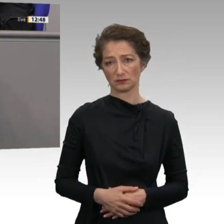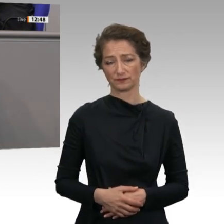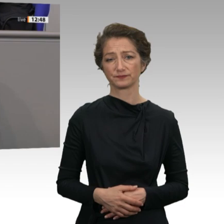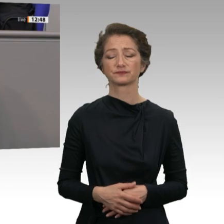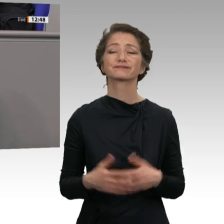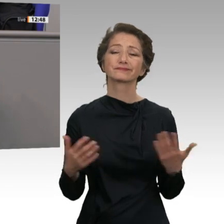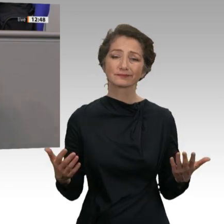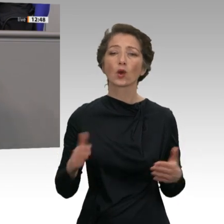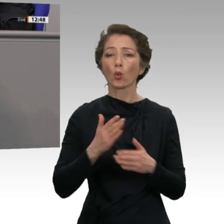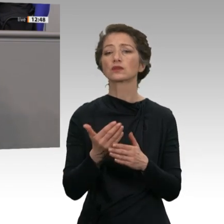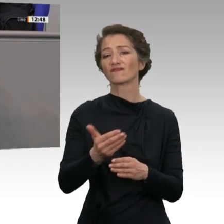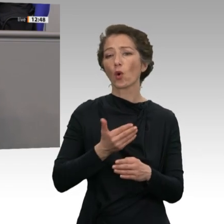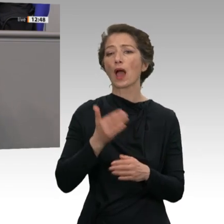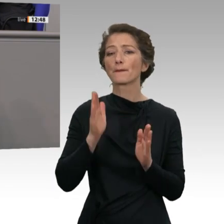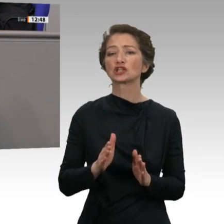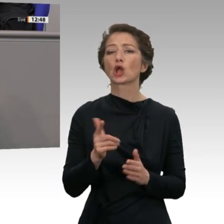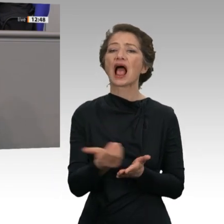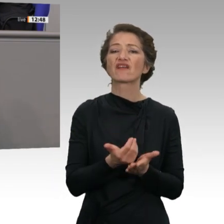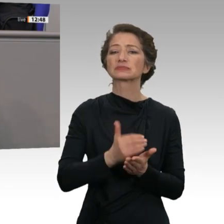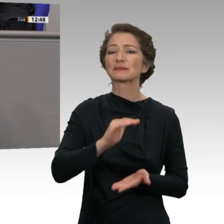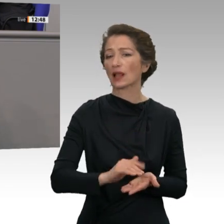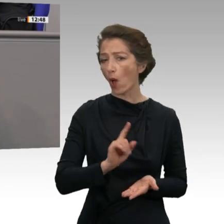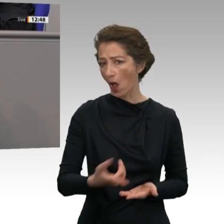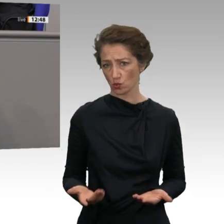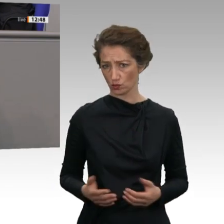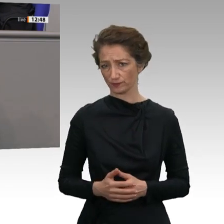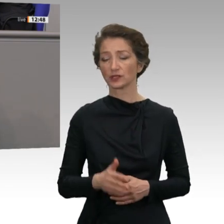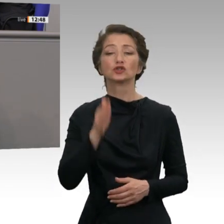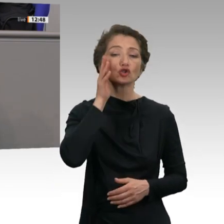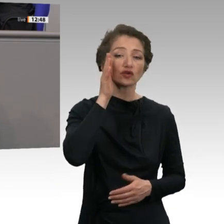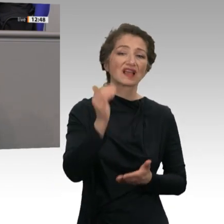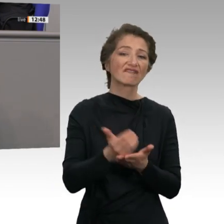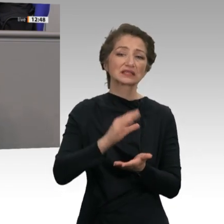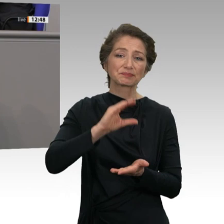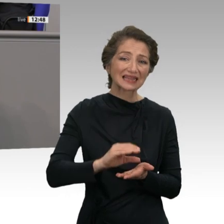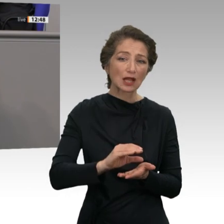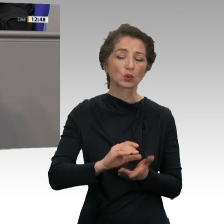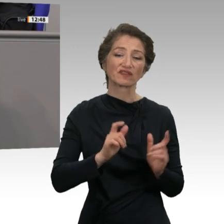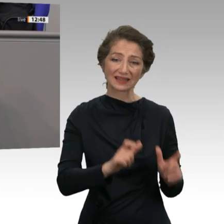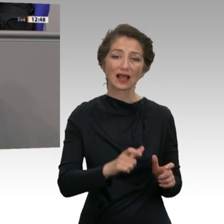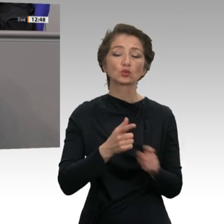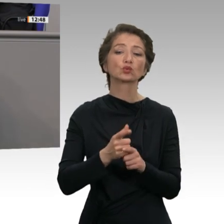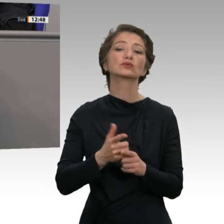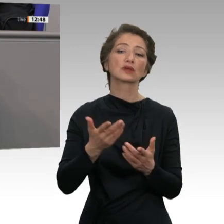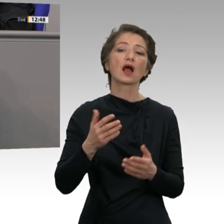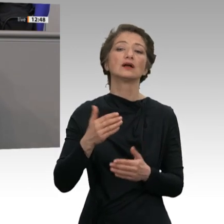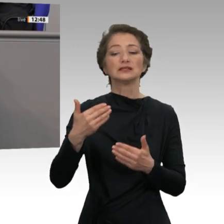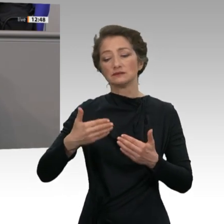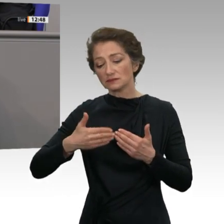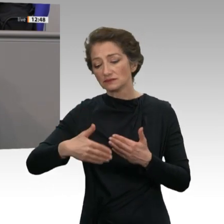Damen und Herren, wir müssen künftige Altersarmut verhindern und heutige Altersarmut bekämpfen. Die meisten der 36 OECD